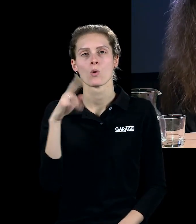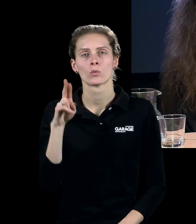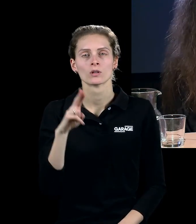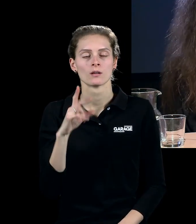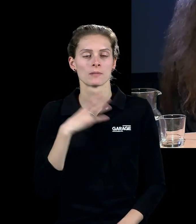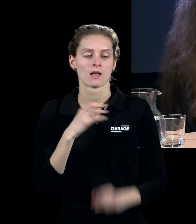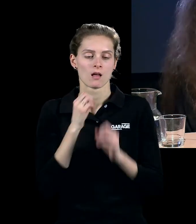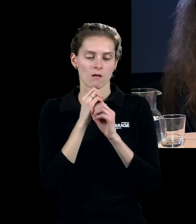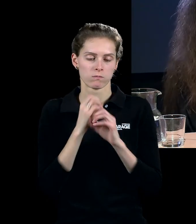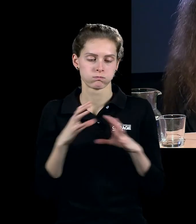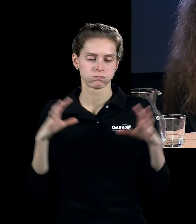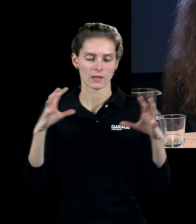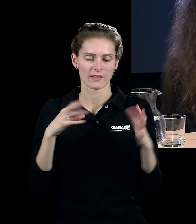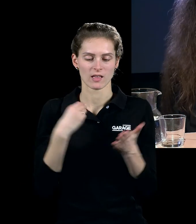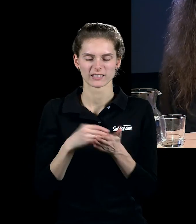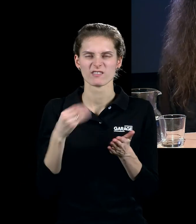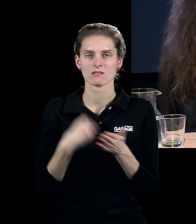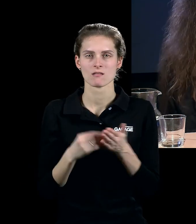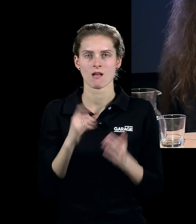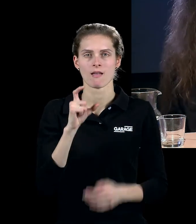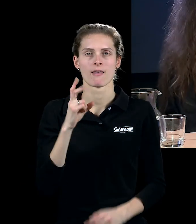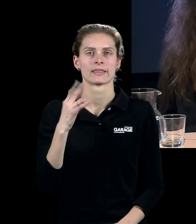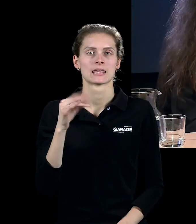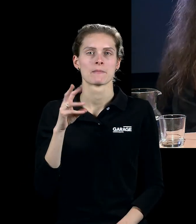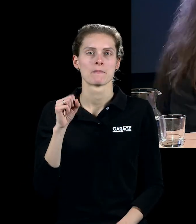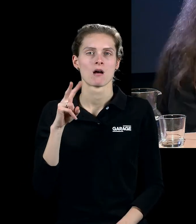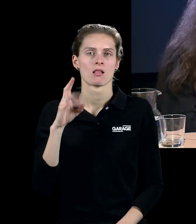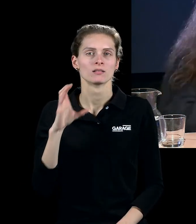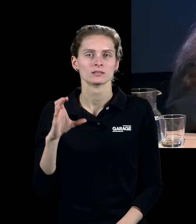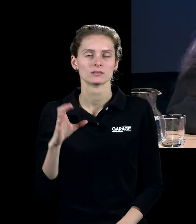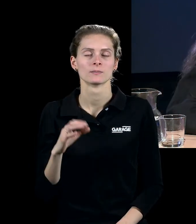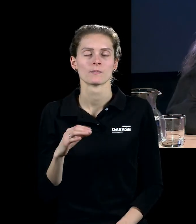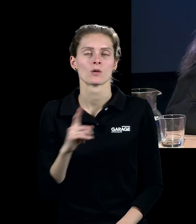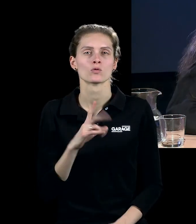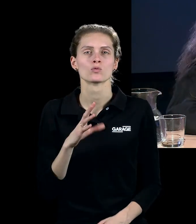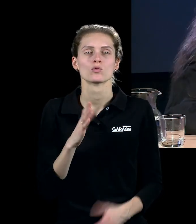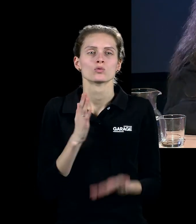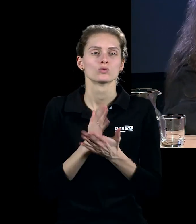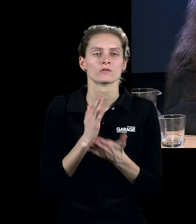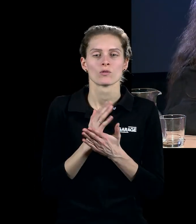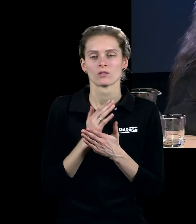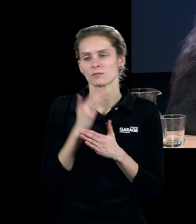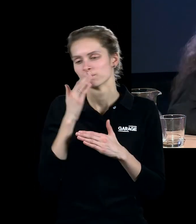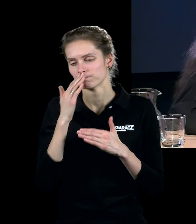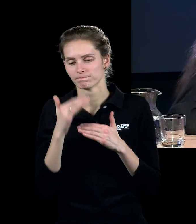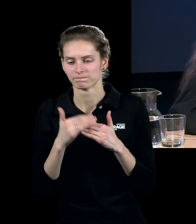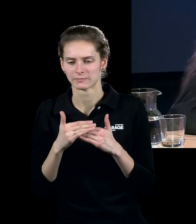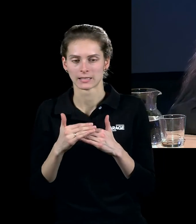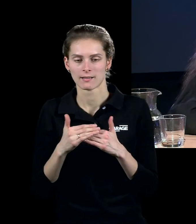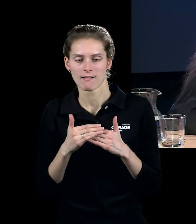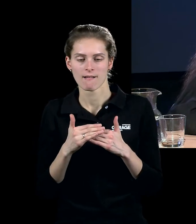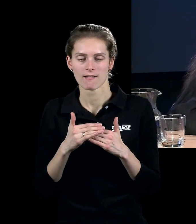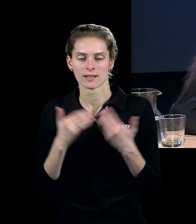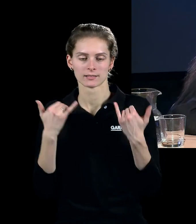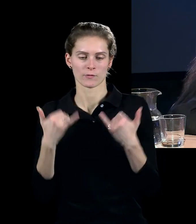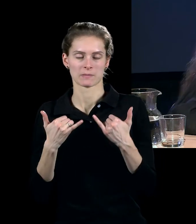свинья в «Animals», собственно, тоже это какое-то что-то существующее на грани этого современного искусства и